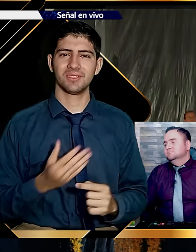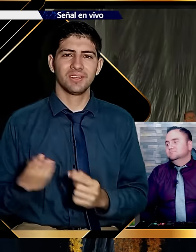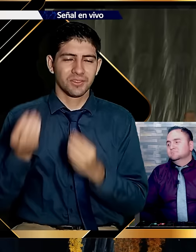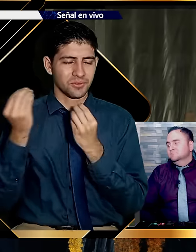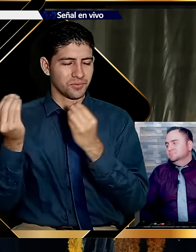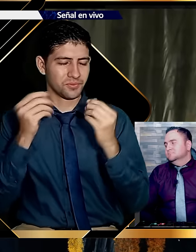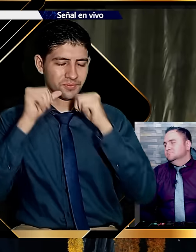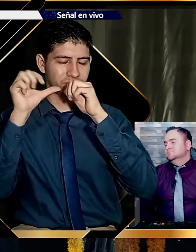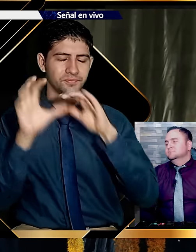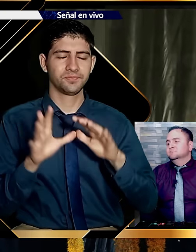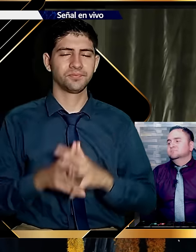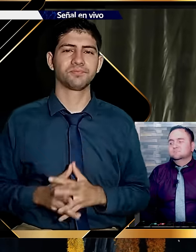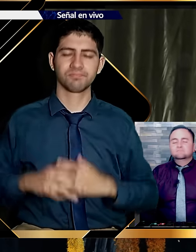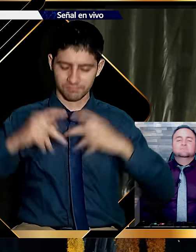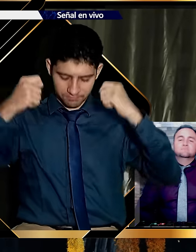creemos. Tener.